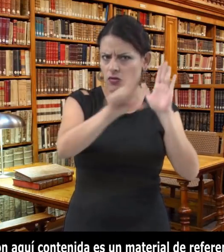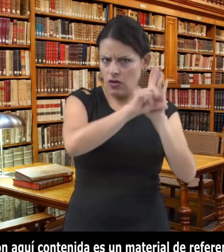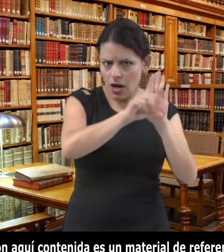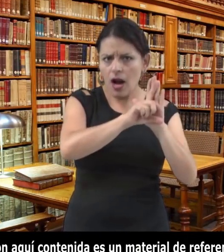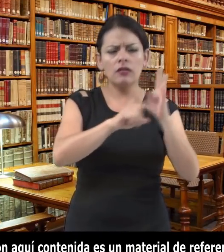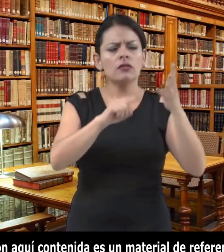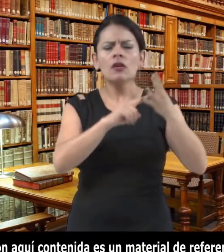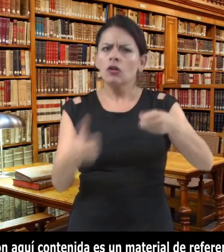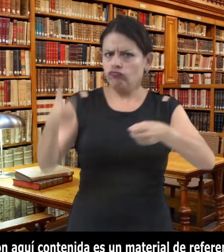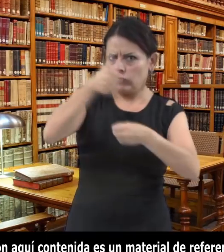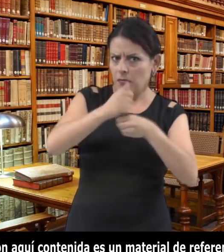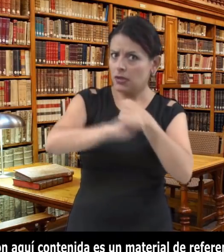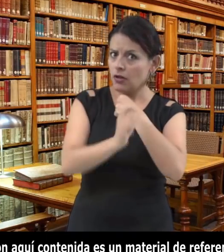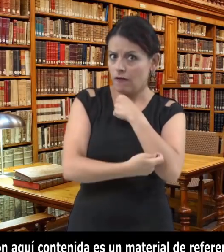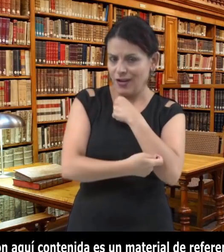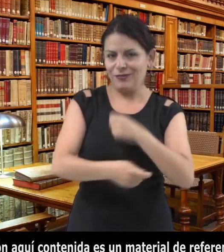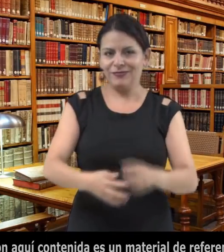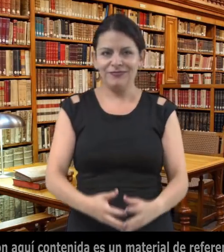la base de los antecedentes de cada caso en particular.